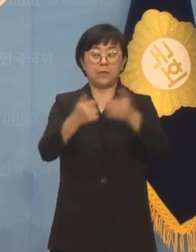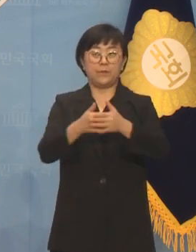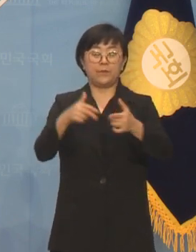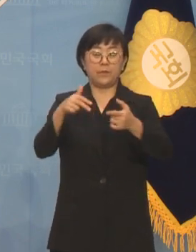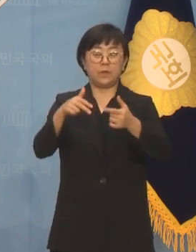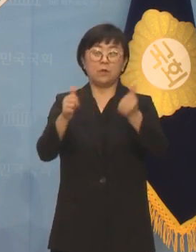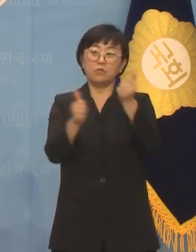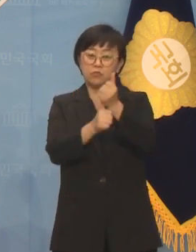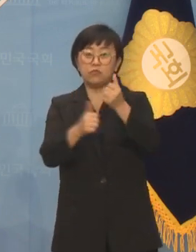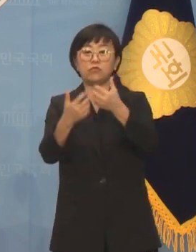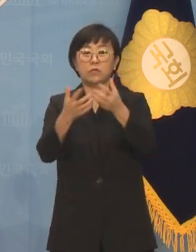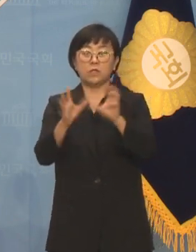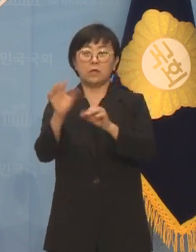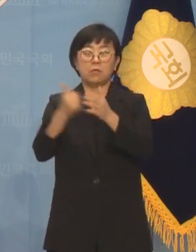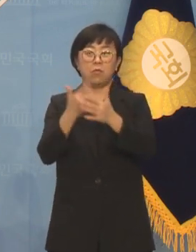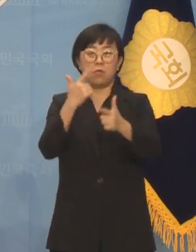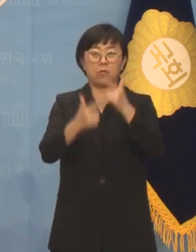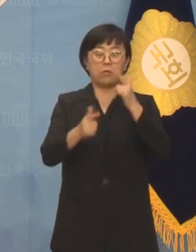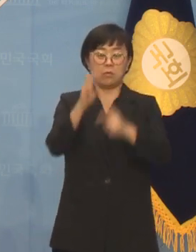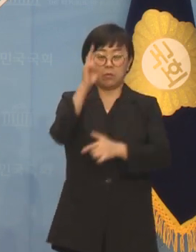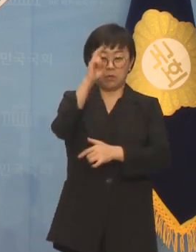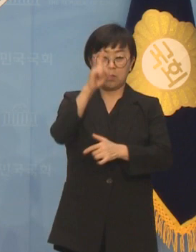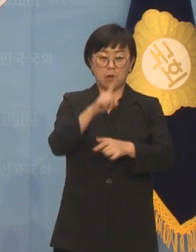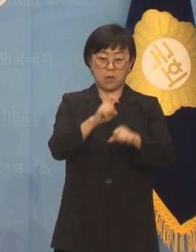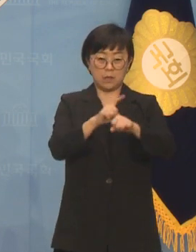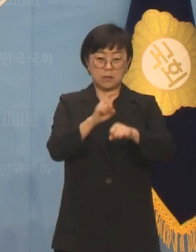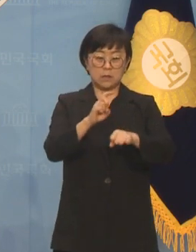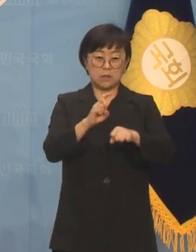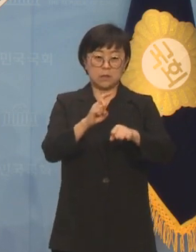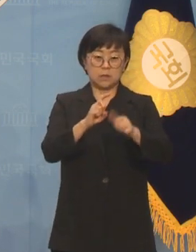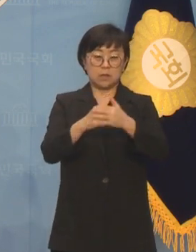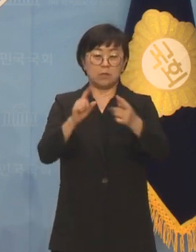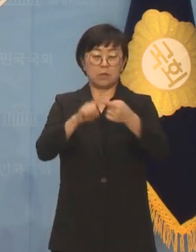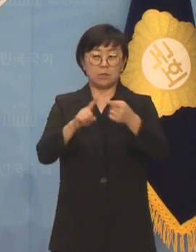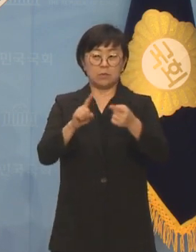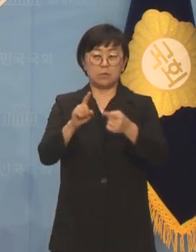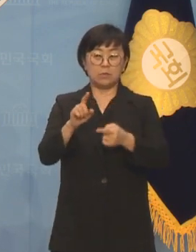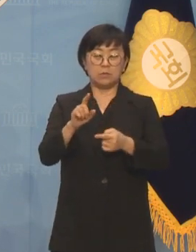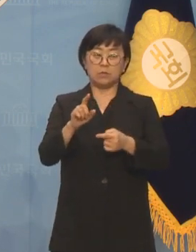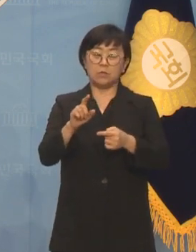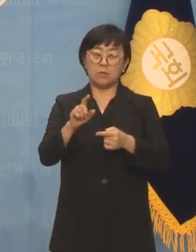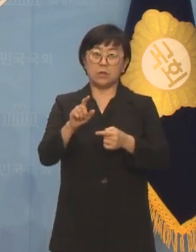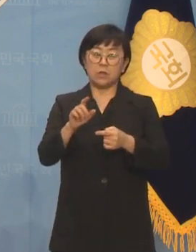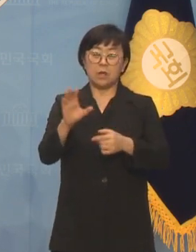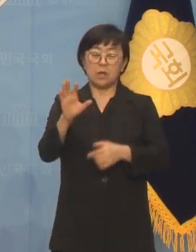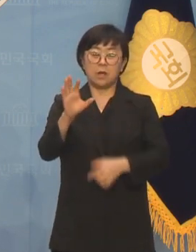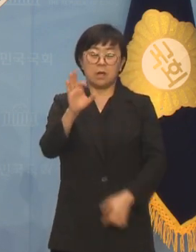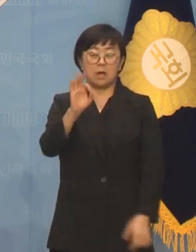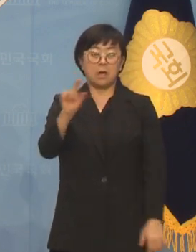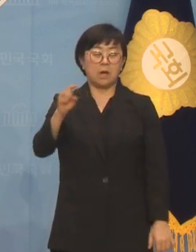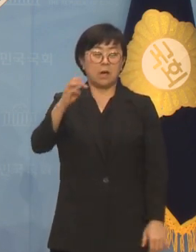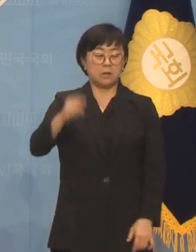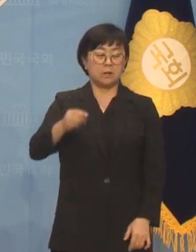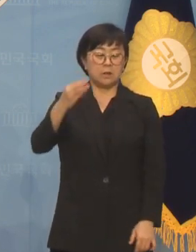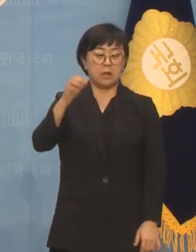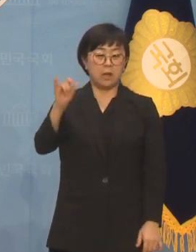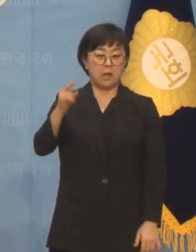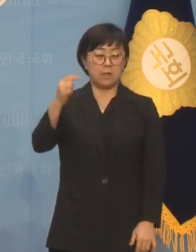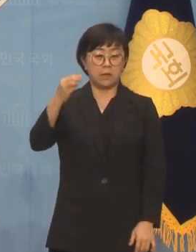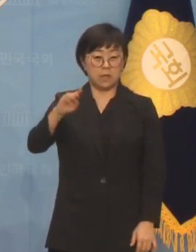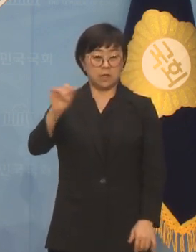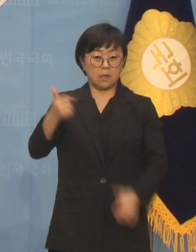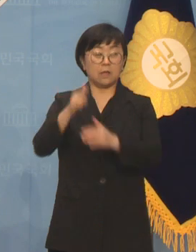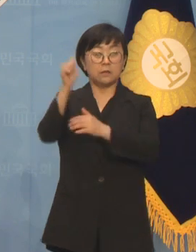국회 부의장은 목요일 11시 부의장실에서 왈셀피츠 주한 아르헨티나 대사를 면담할